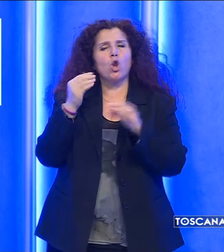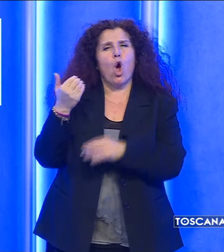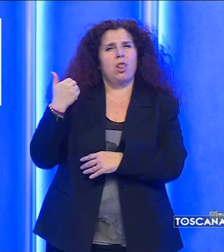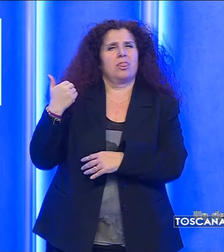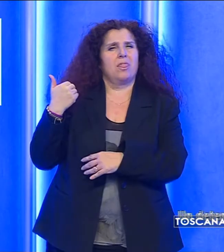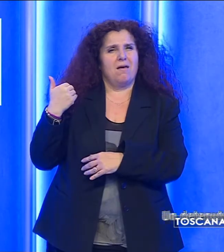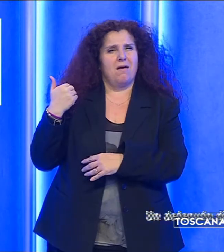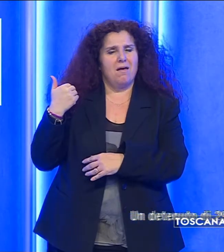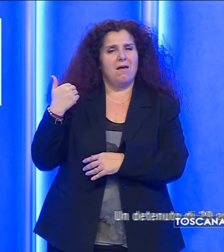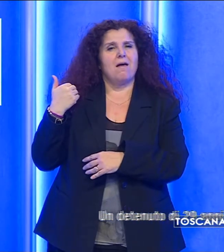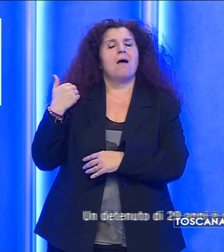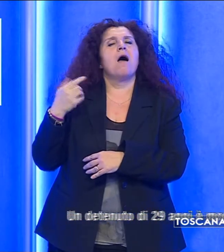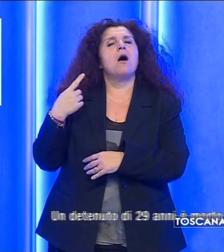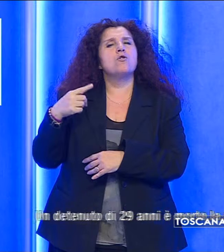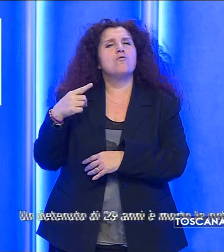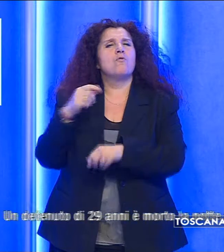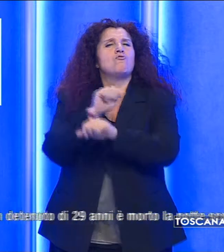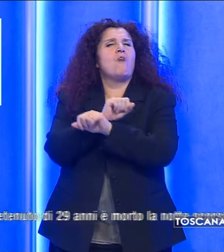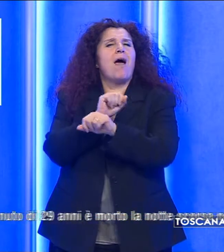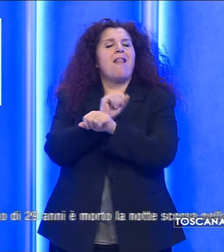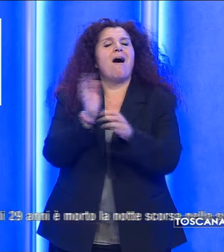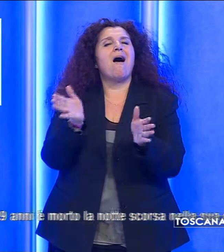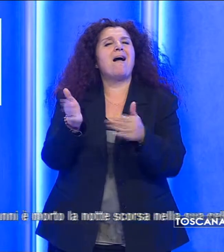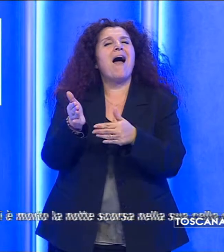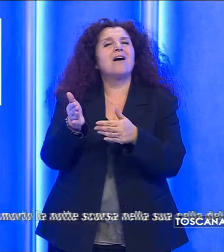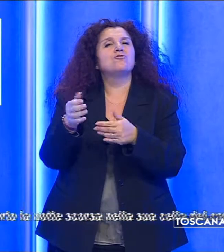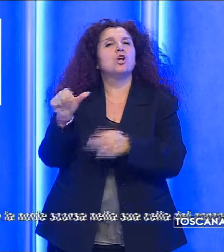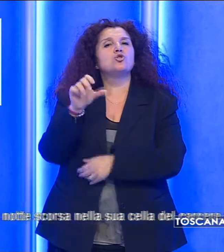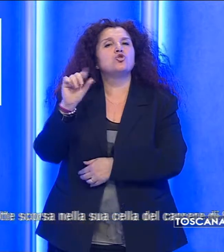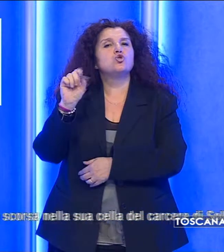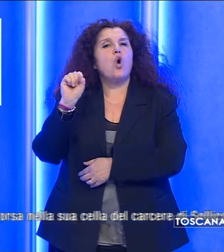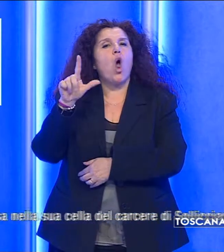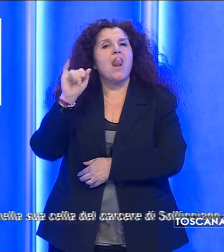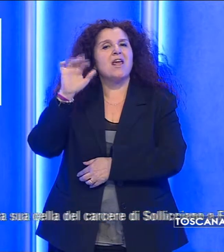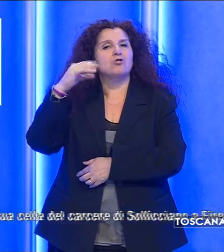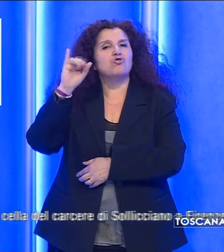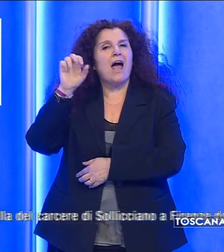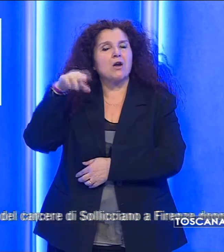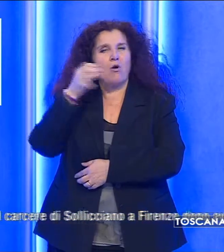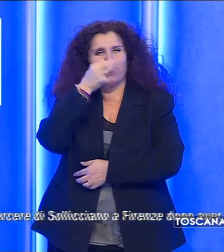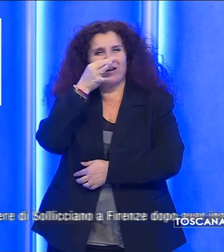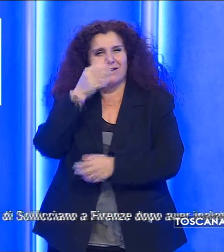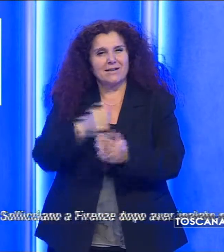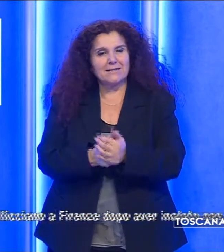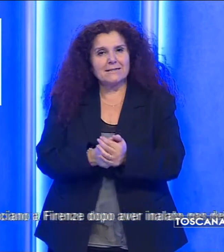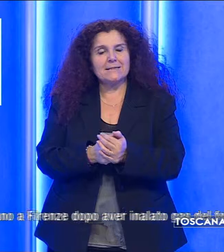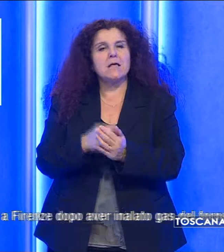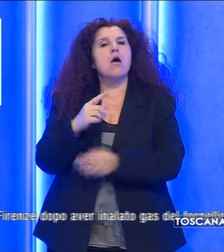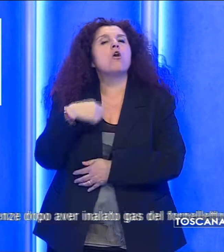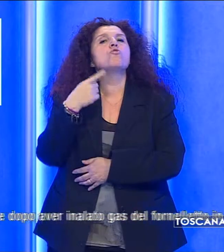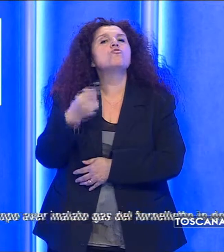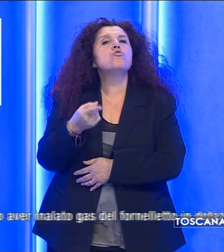scorsa nella sua cella del carcere di Sollicciano a Firenze dopo